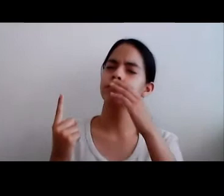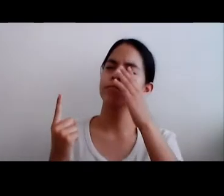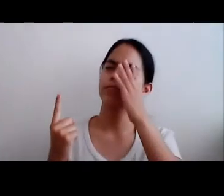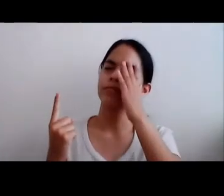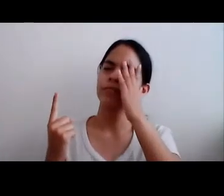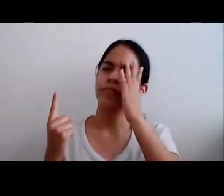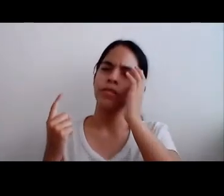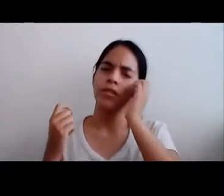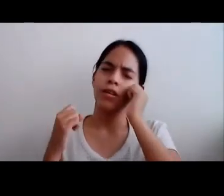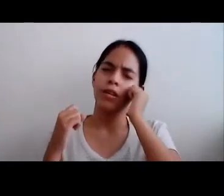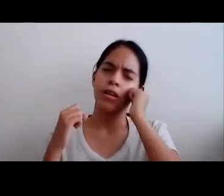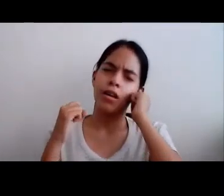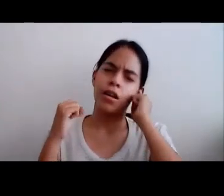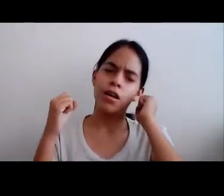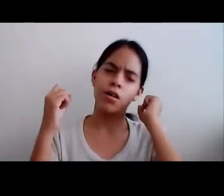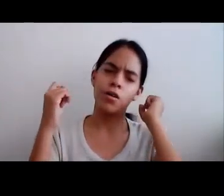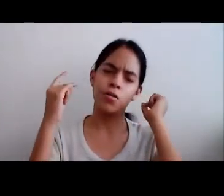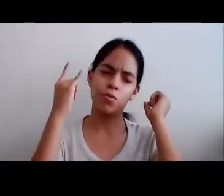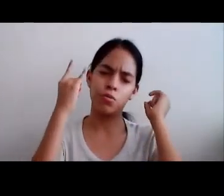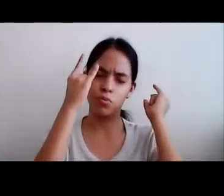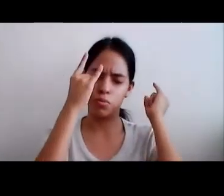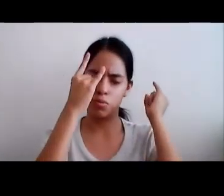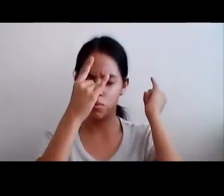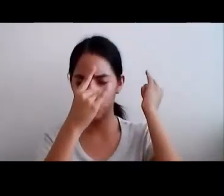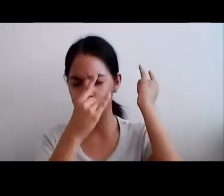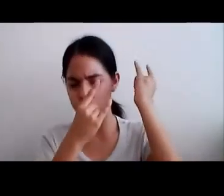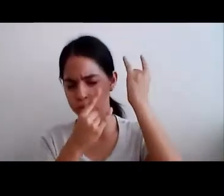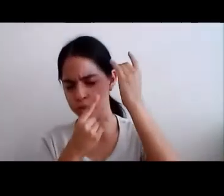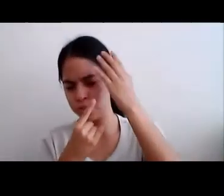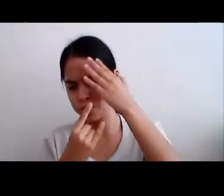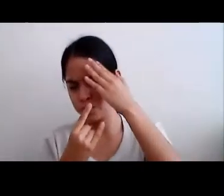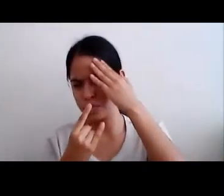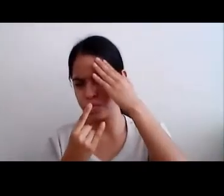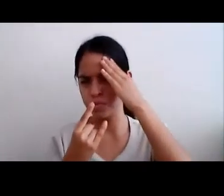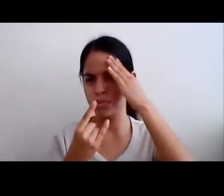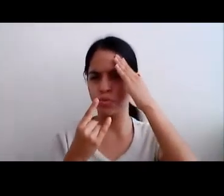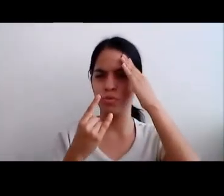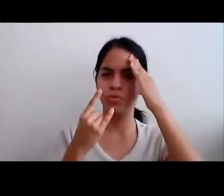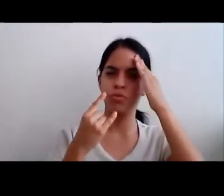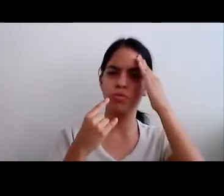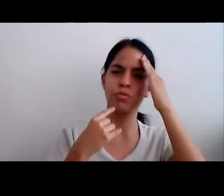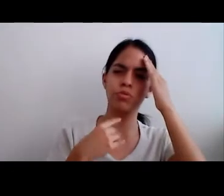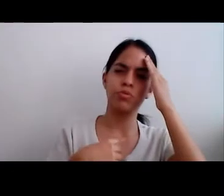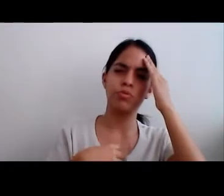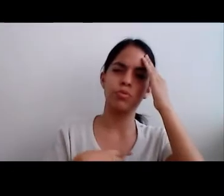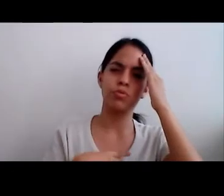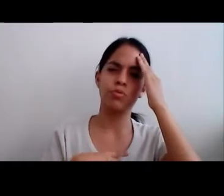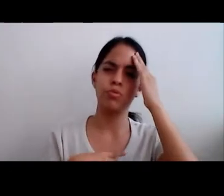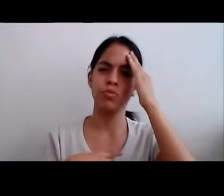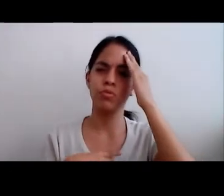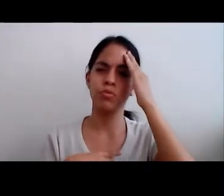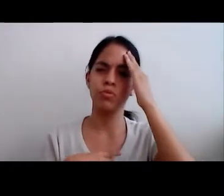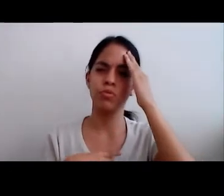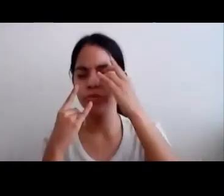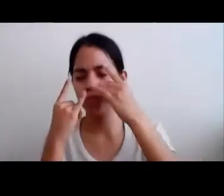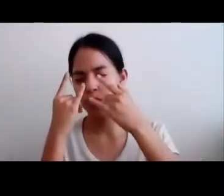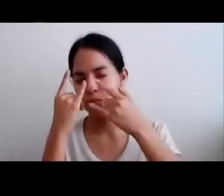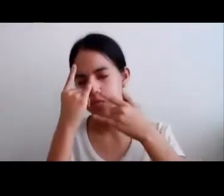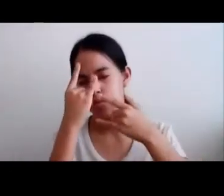Entonces la princesa Estaba Recién pinchada Comenzó a sentir Un fuerte mareo